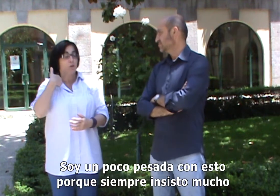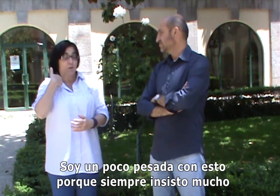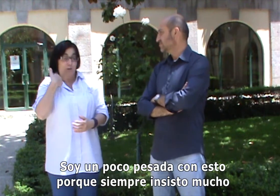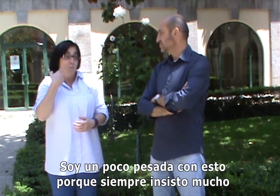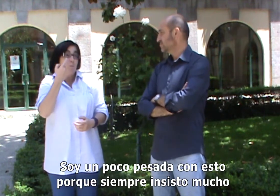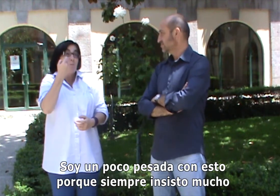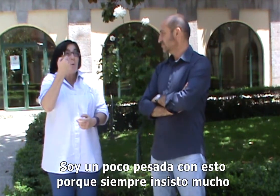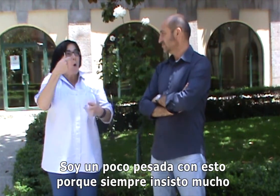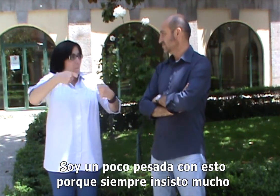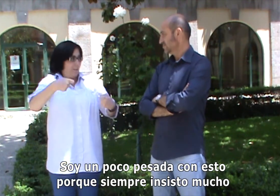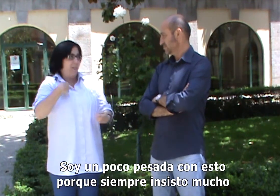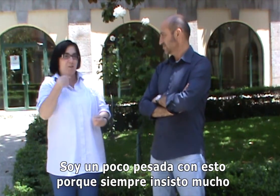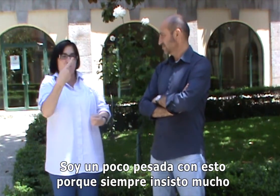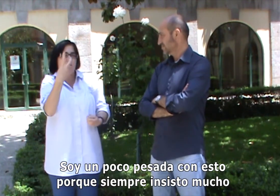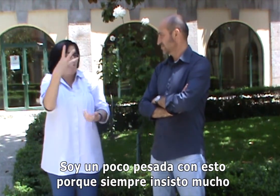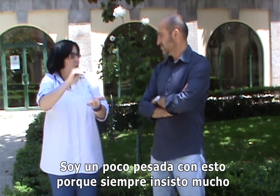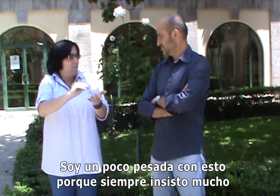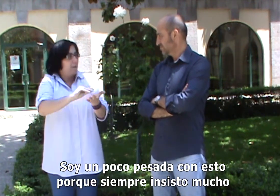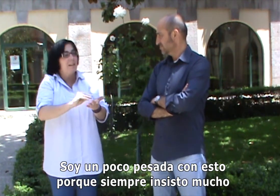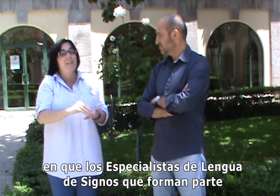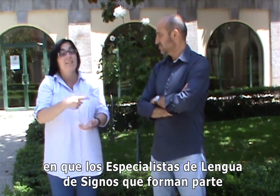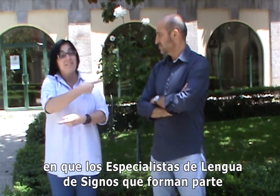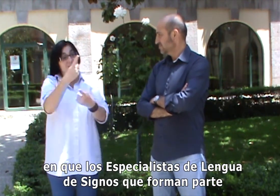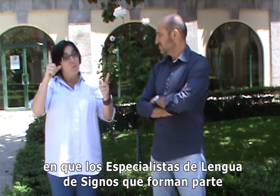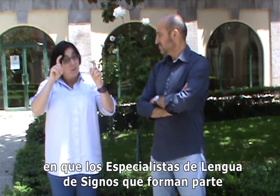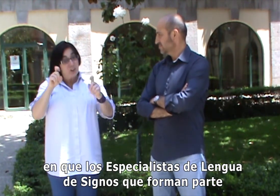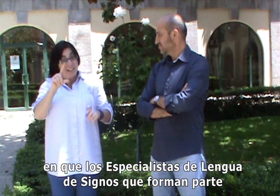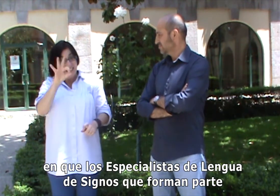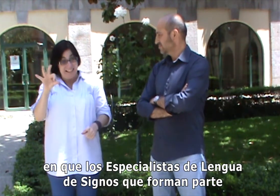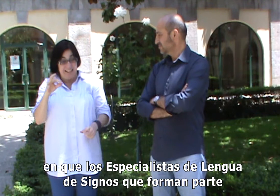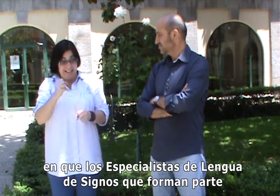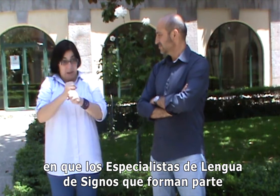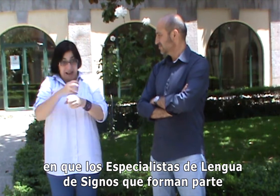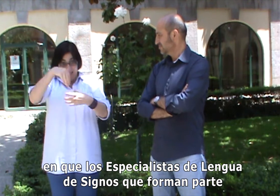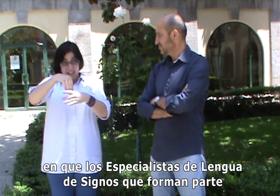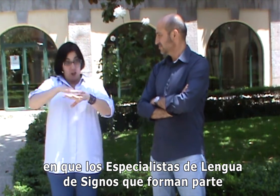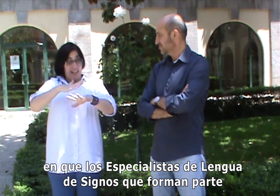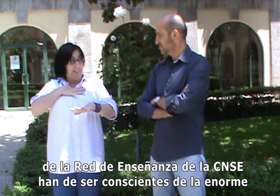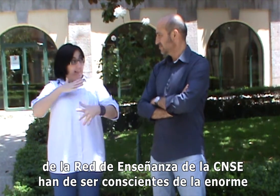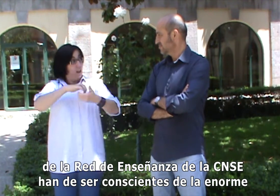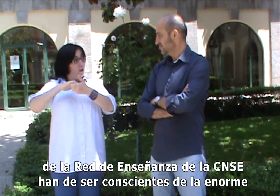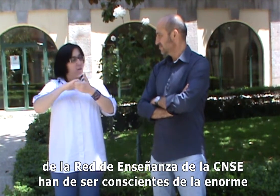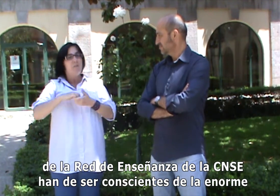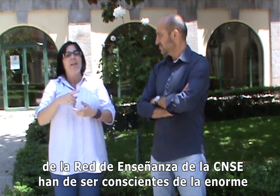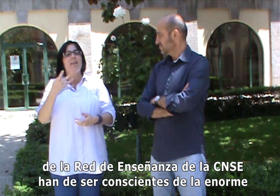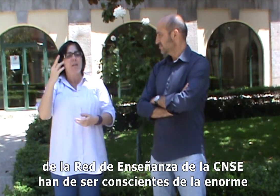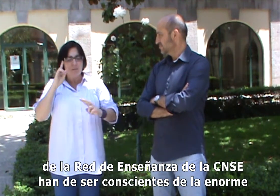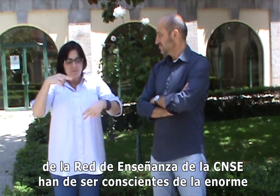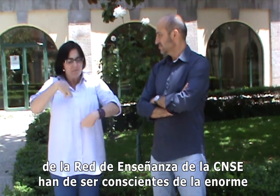Soy un poco pesada con esto porque siempre insisto mucho en que los especialistas de lengua de signos que forman parte de la red de enseñanza de la CENSE